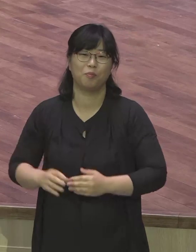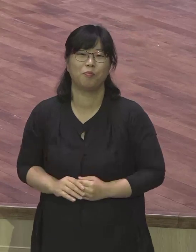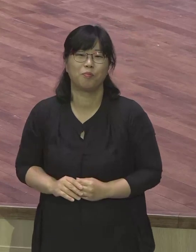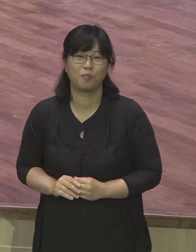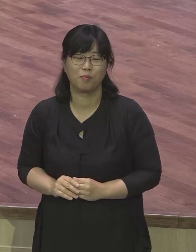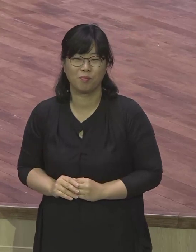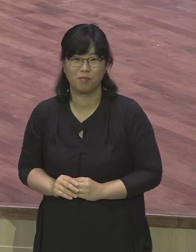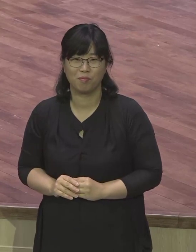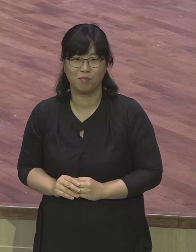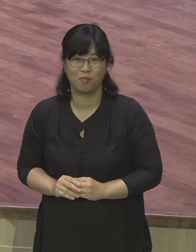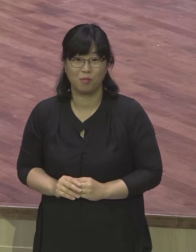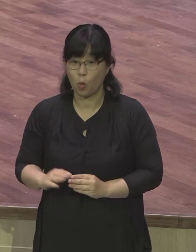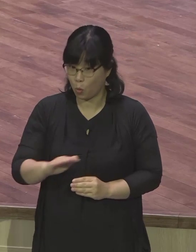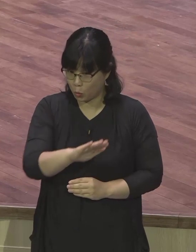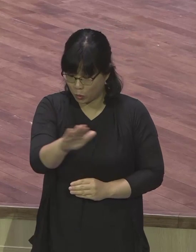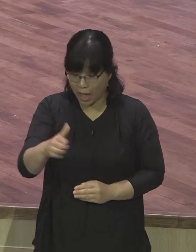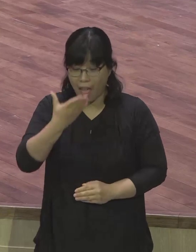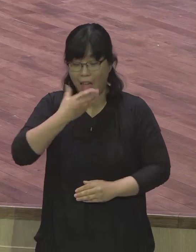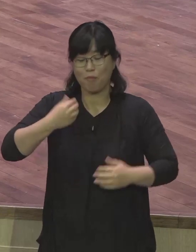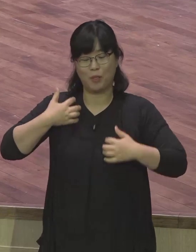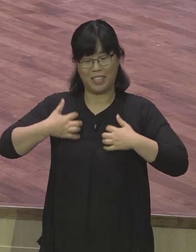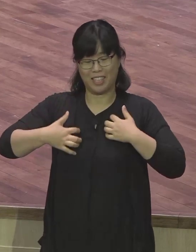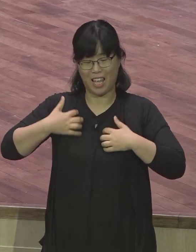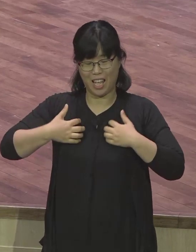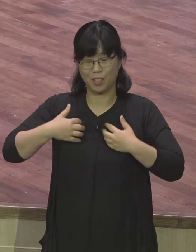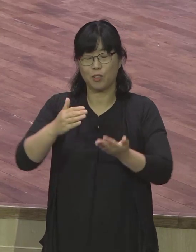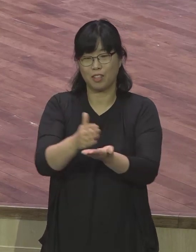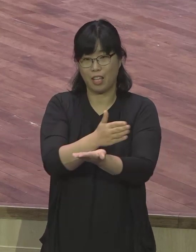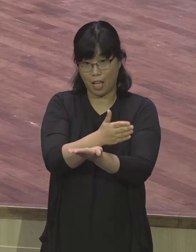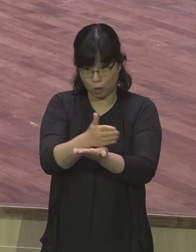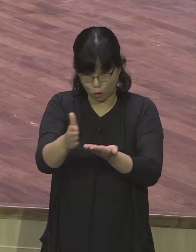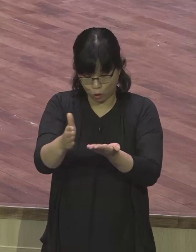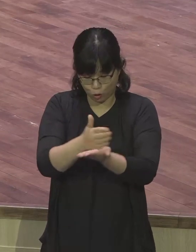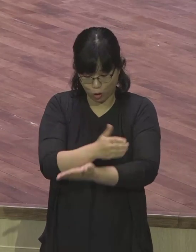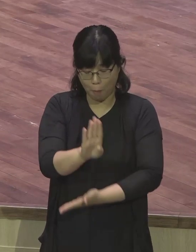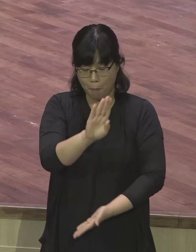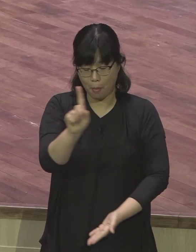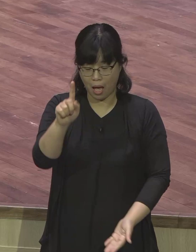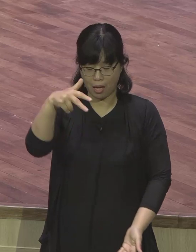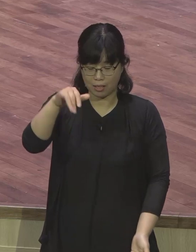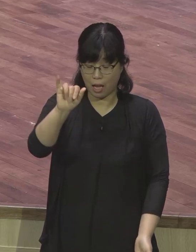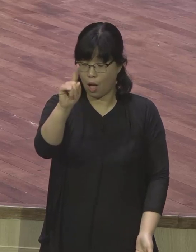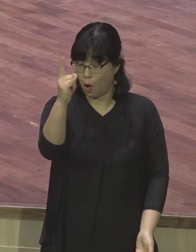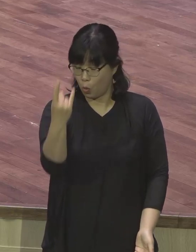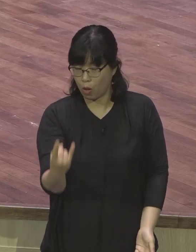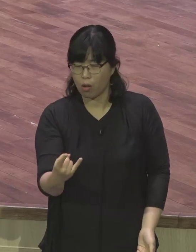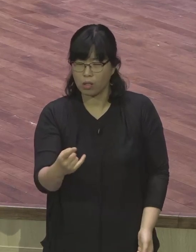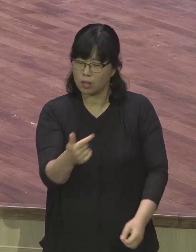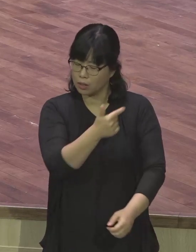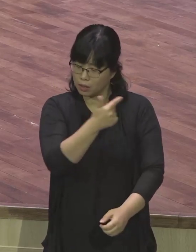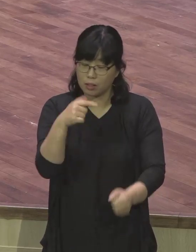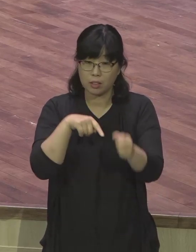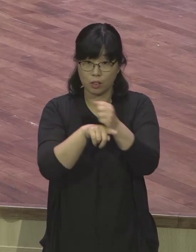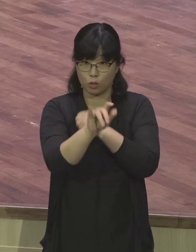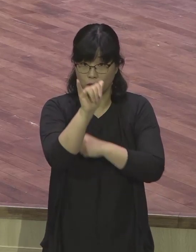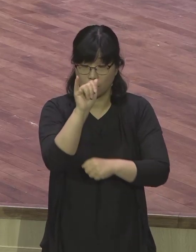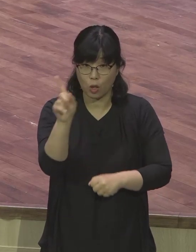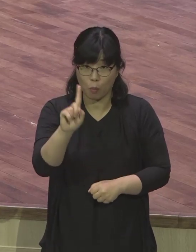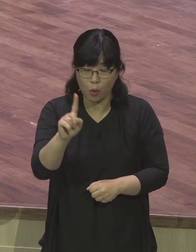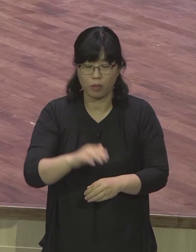우리 이번 행복 나눔 바자회는 큰 의미가 있는 것이 랩런트들에게 세계 랩런트 대회 장학금을